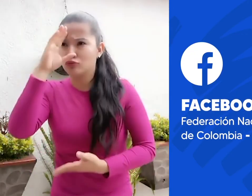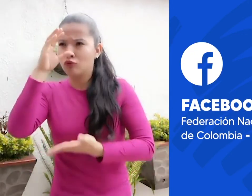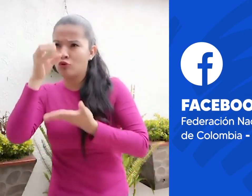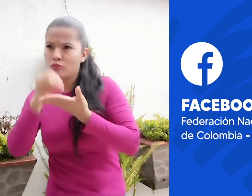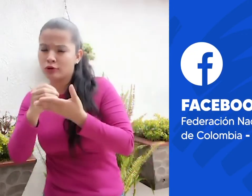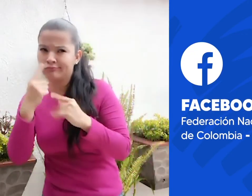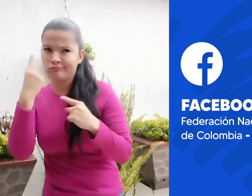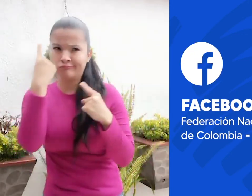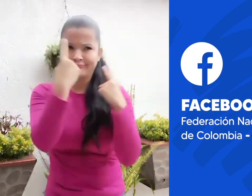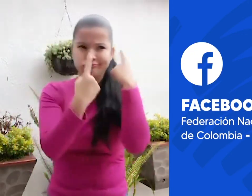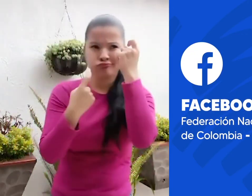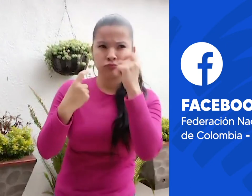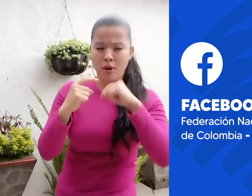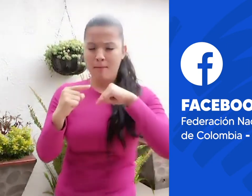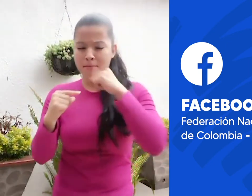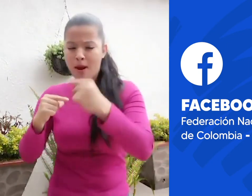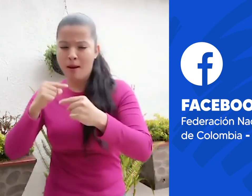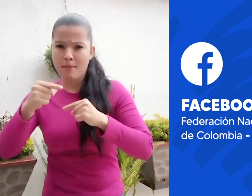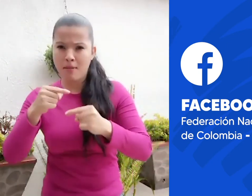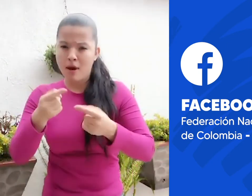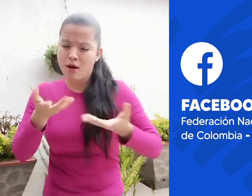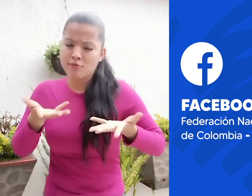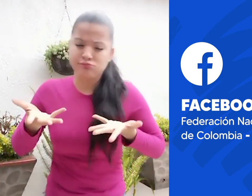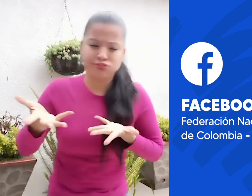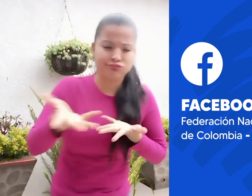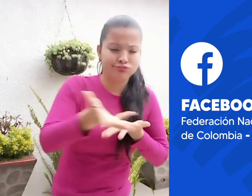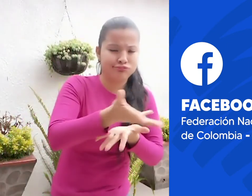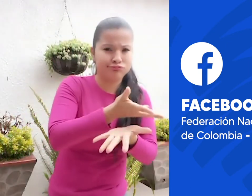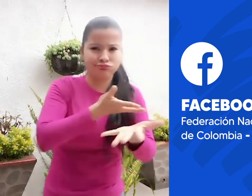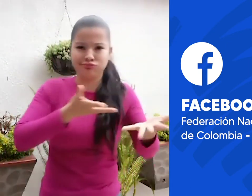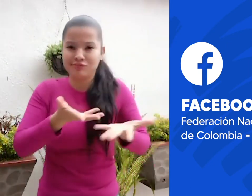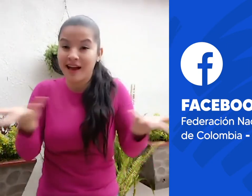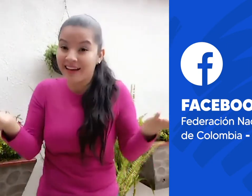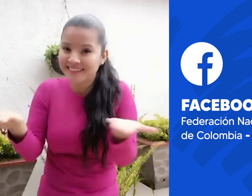ustedes podrán interactuar dejando todos sus comentarios. ¡Los esperamos!